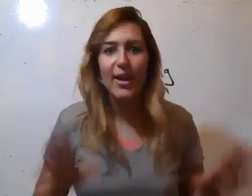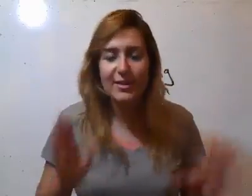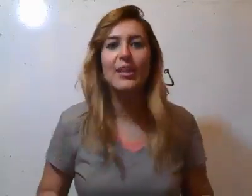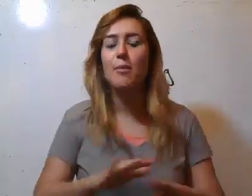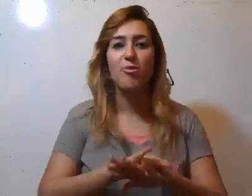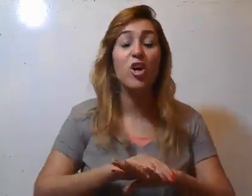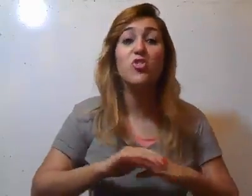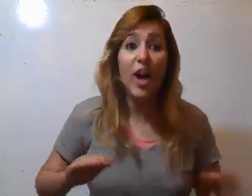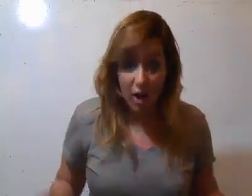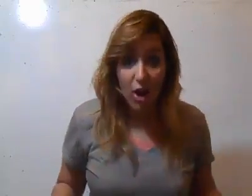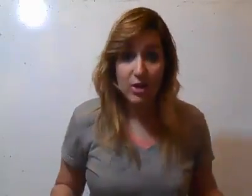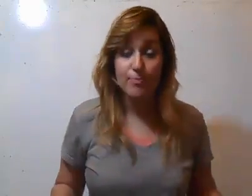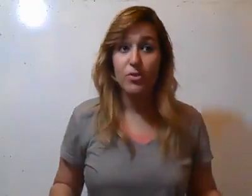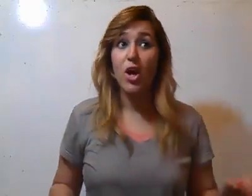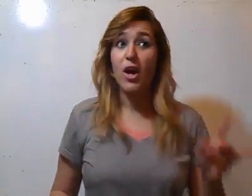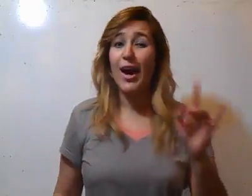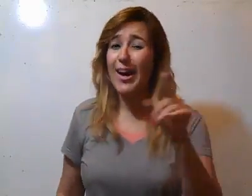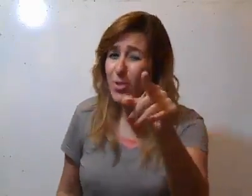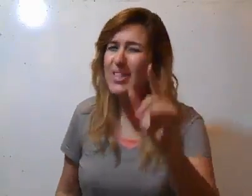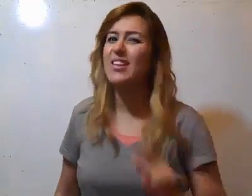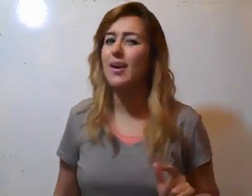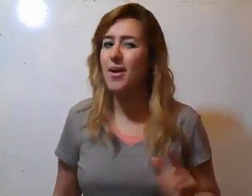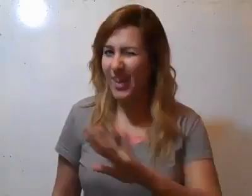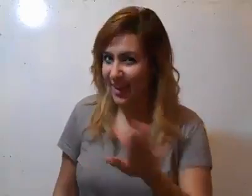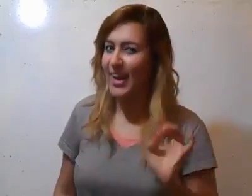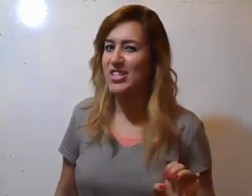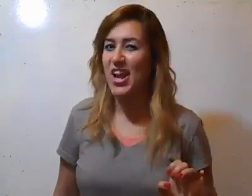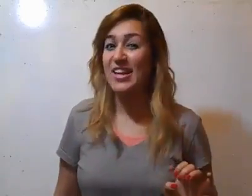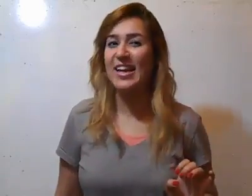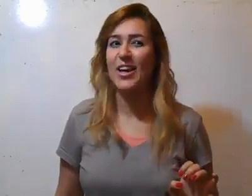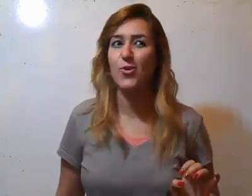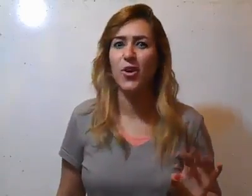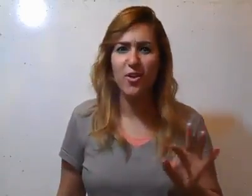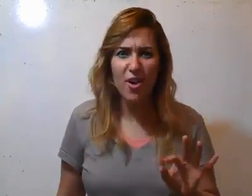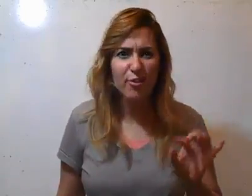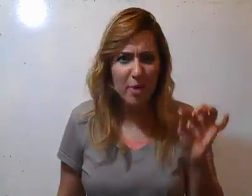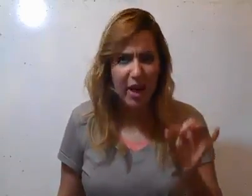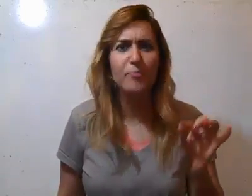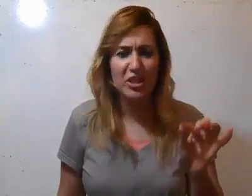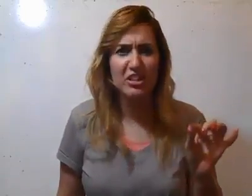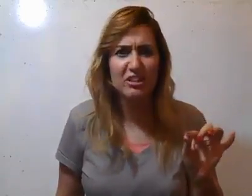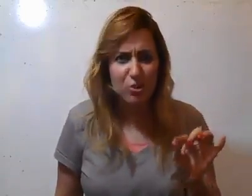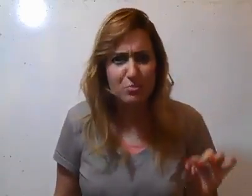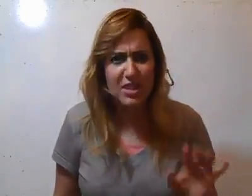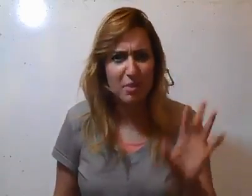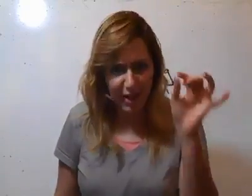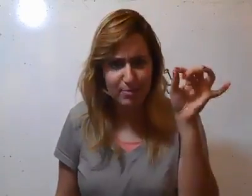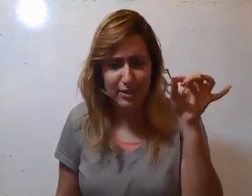الليتر ليه ما بيفكرش في ايه حاجة خالص. عايز اقولك سر كمان اخر حاجة عشانان هي انه الراجل في المرحلة بتاعة النهاردة دي المرحلة بتاعة